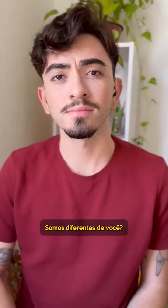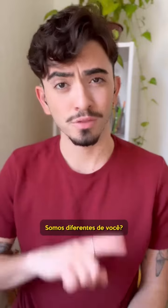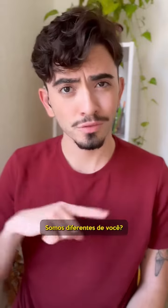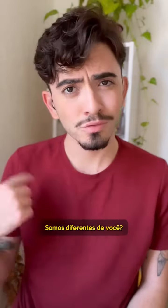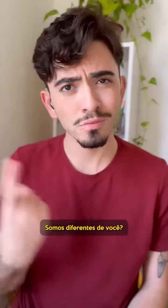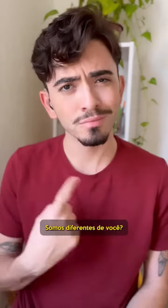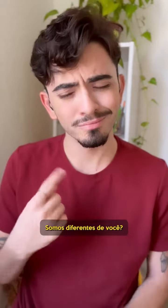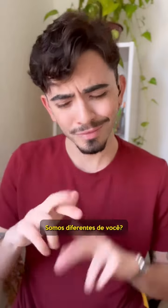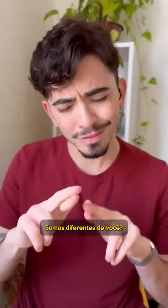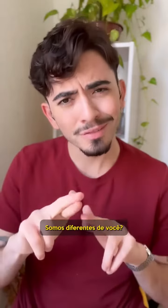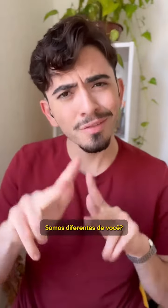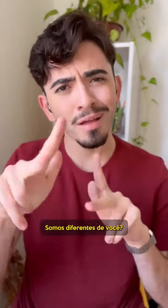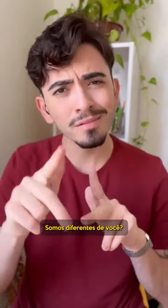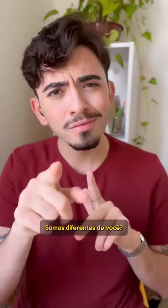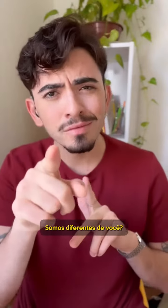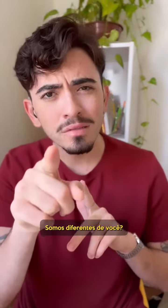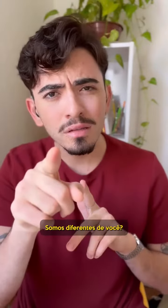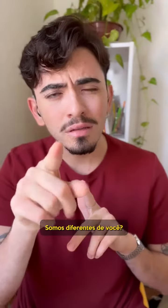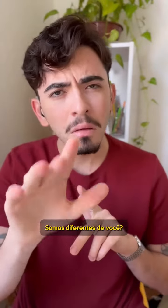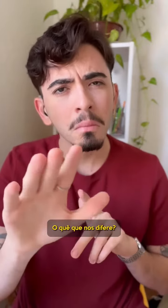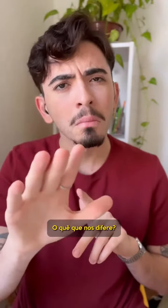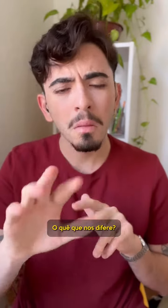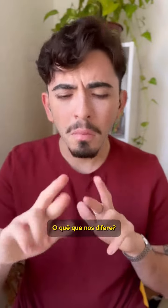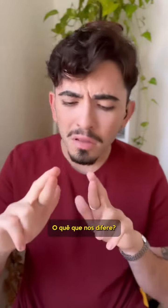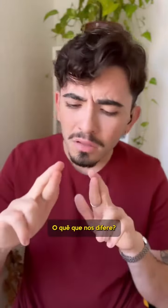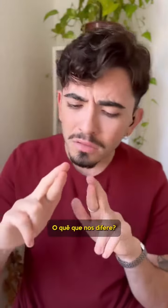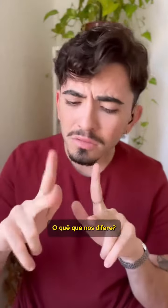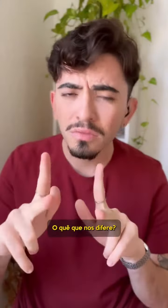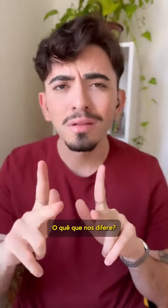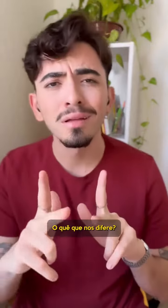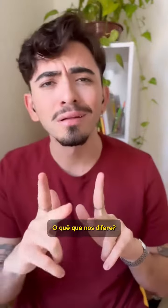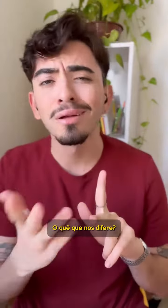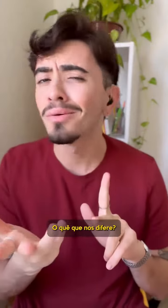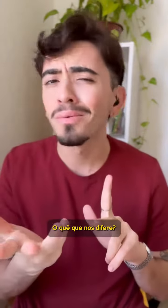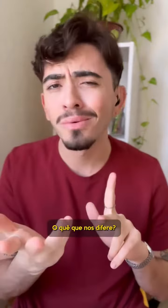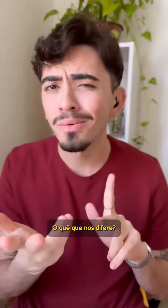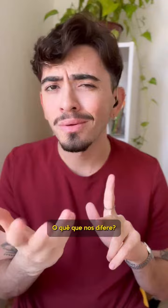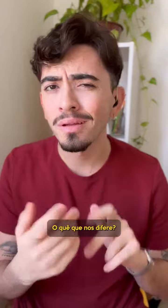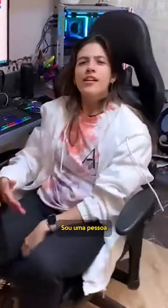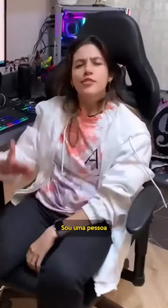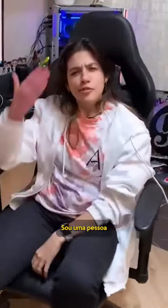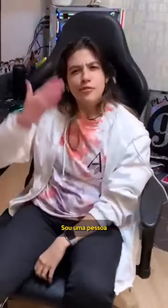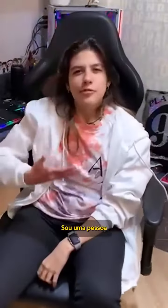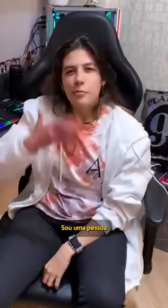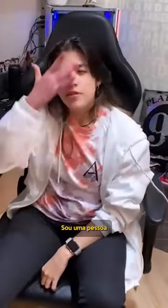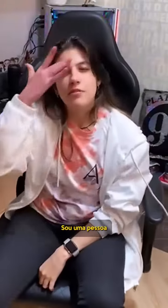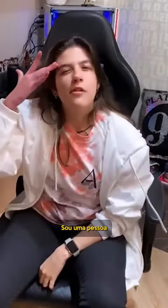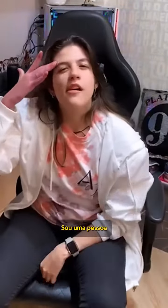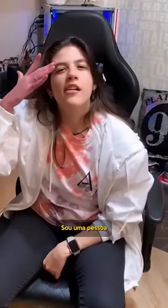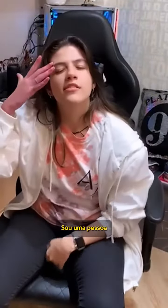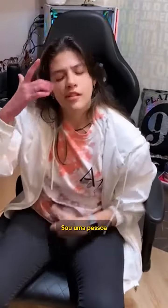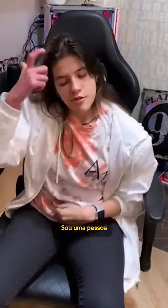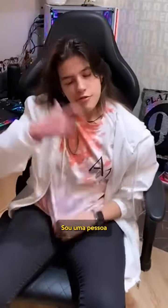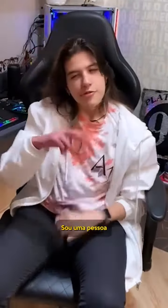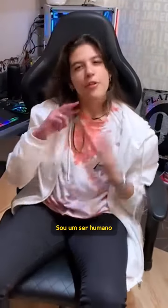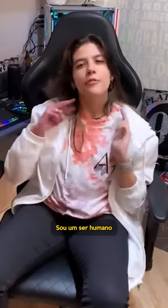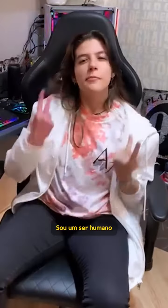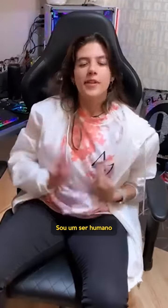Somos diferentes de você? O que nos difere? Sou uma pessoa. Sou um ser